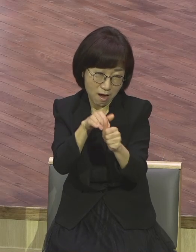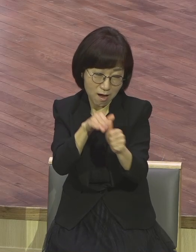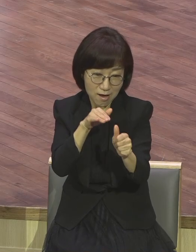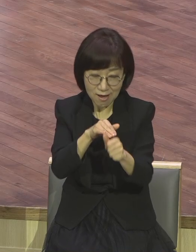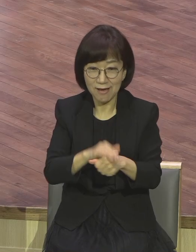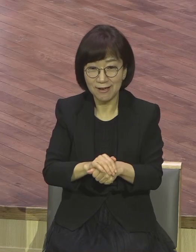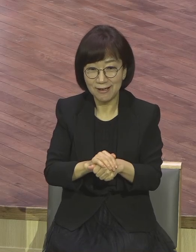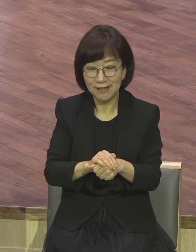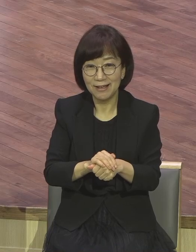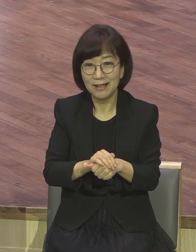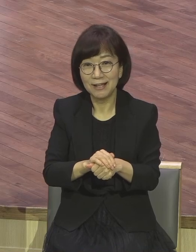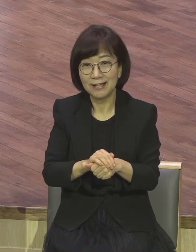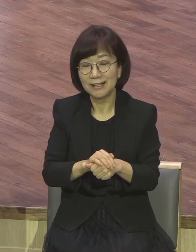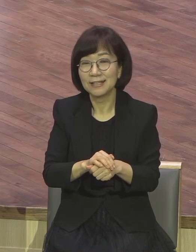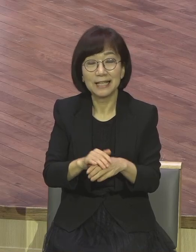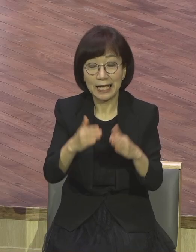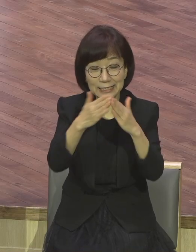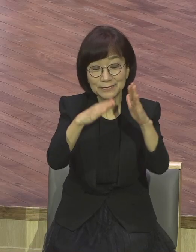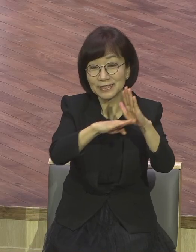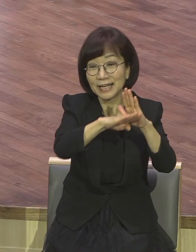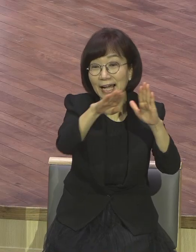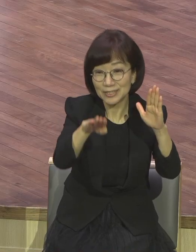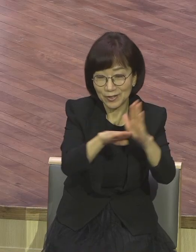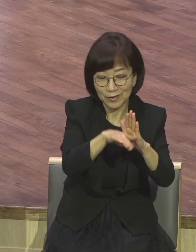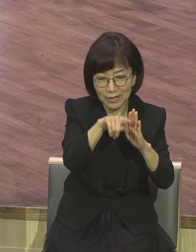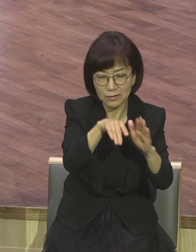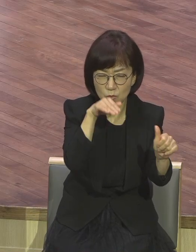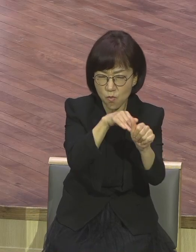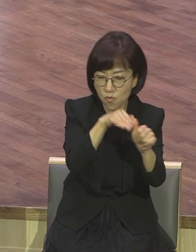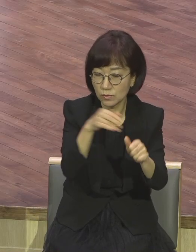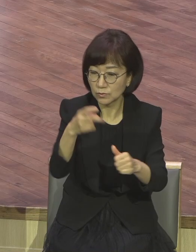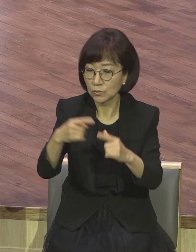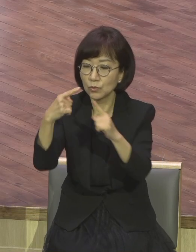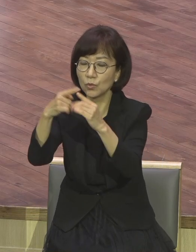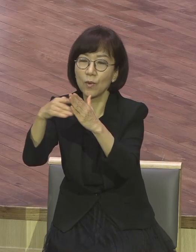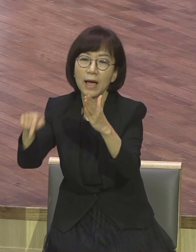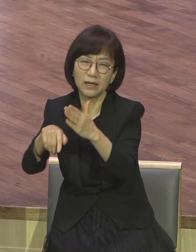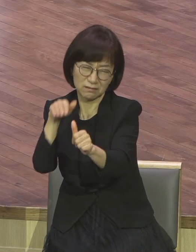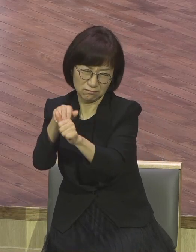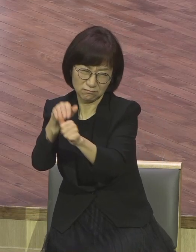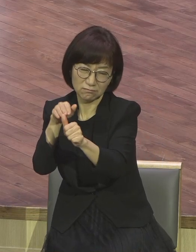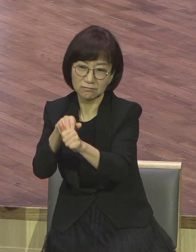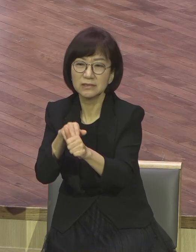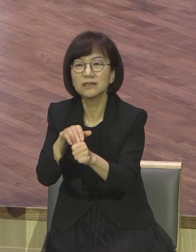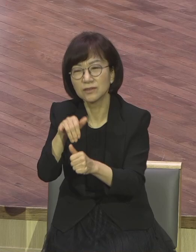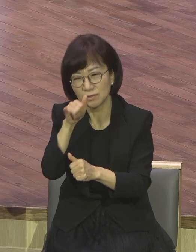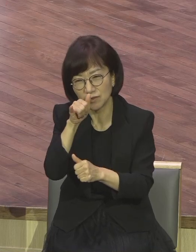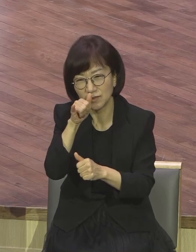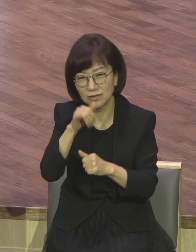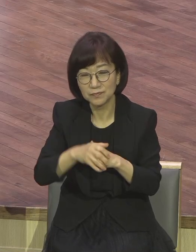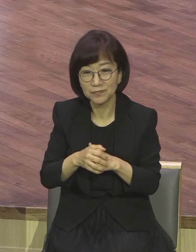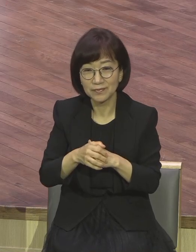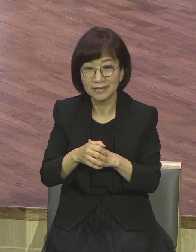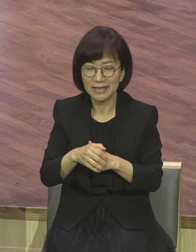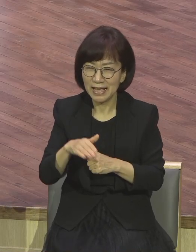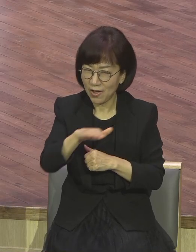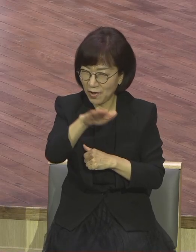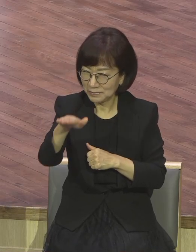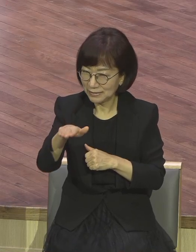본격적으로 공격하는 것이 가정과 교회입니다. 여러분 아셔야 돼요. 제가 신뢰를 안 들어도 여러분 체험이 많잖아요.